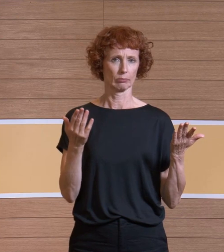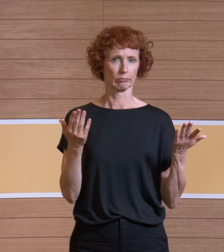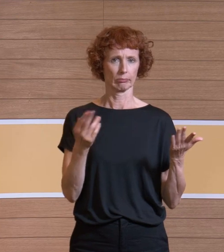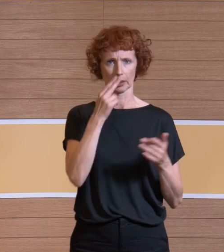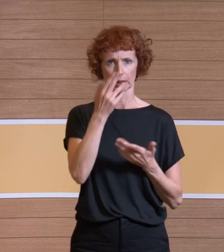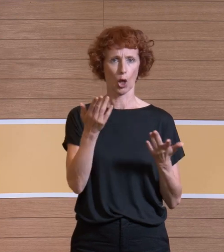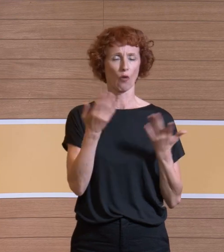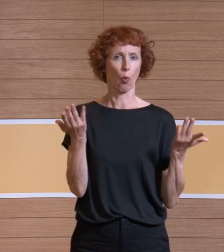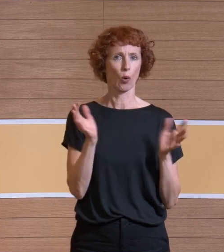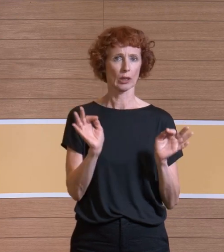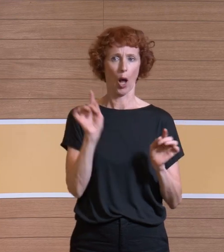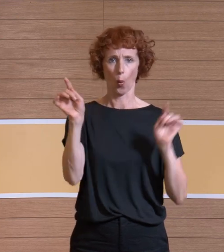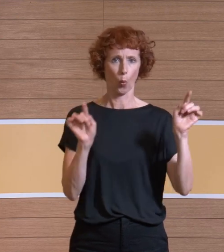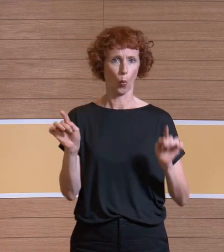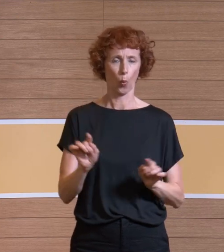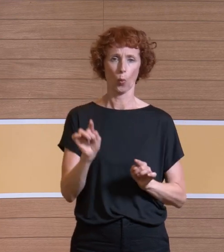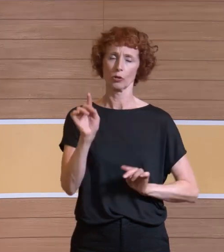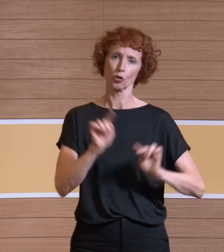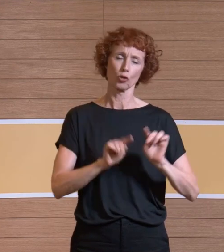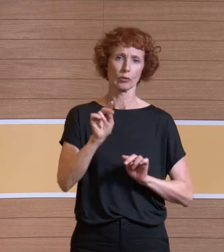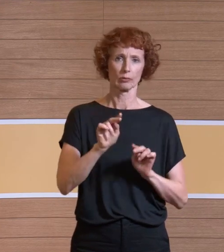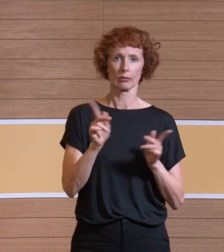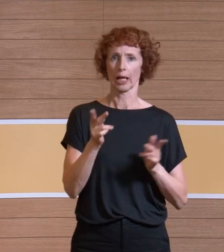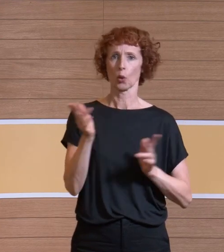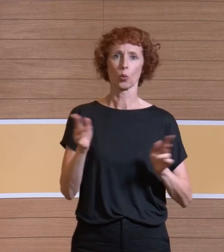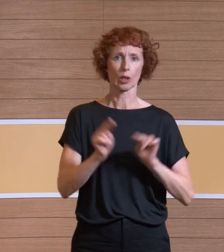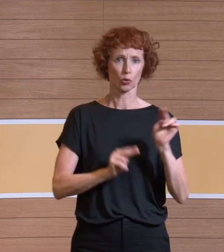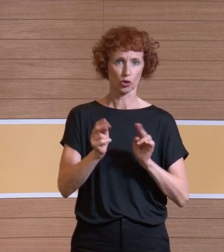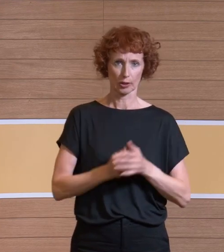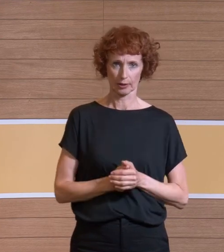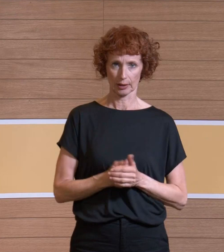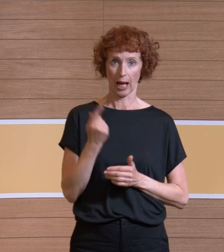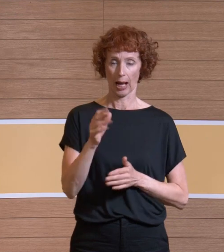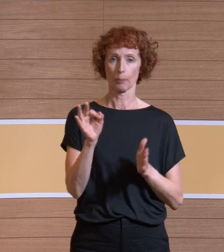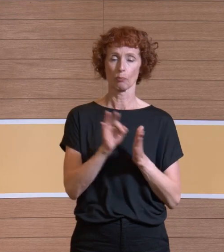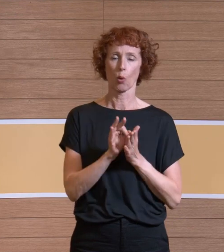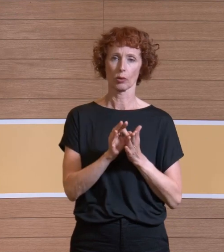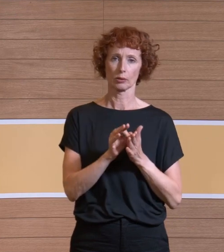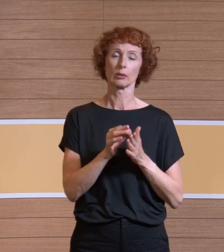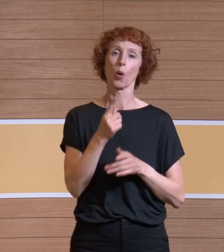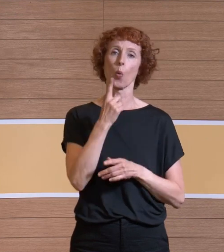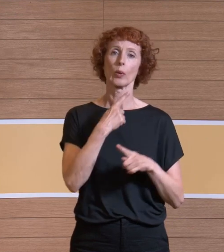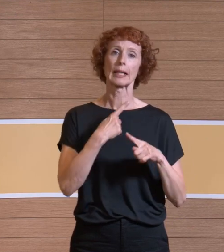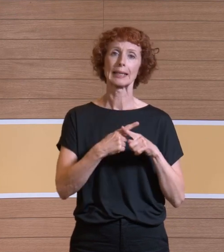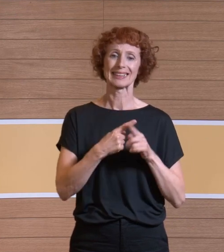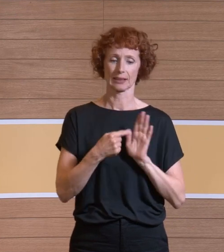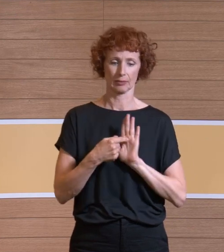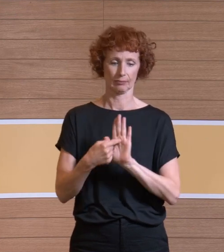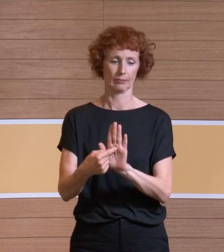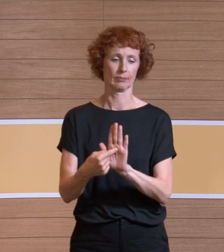wo wir im Außenbereich messen. Und dort haben wir uns einen Messpunkt herausgesucht. Das wird durch das rote X dargestellt auf der rechten Seite.